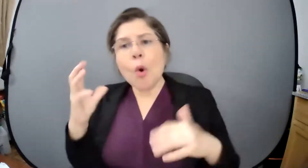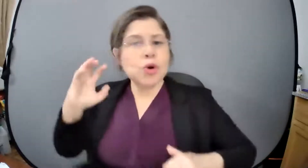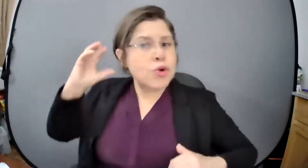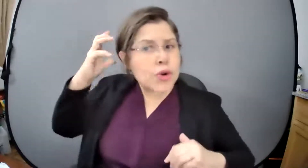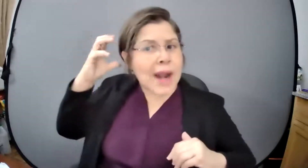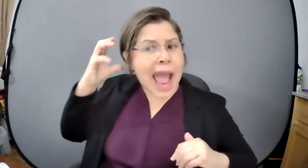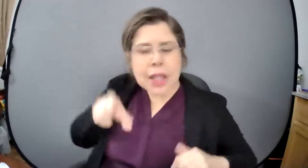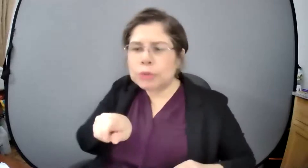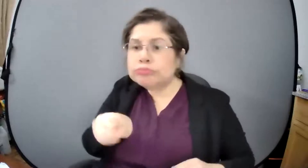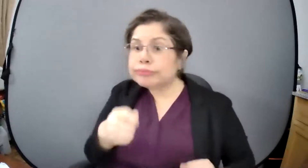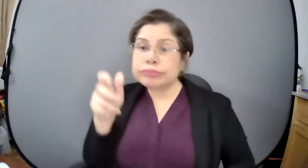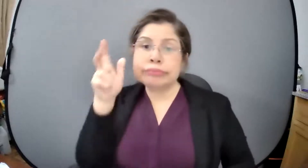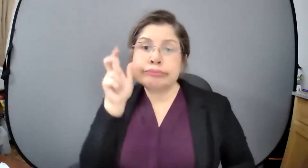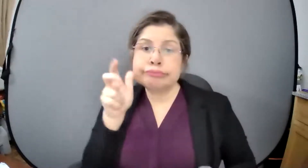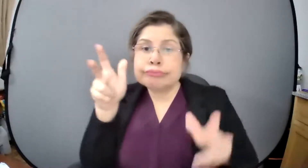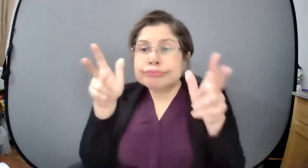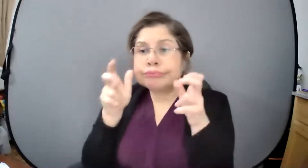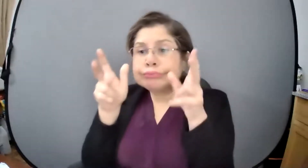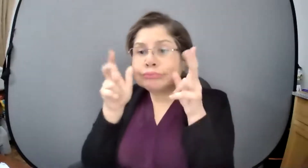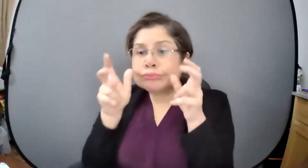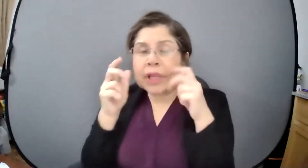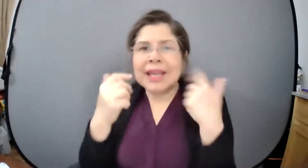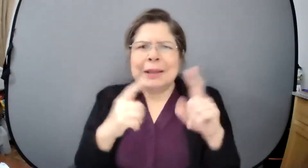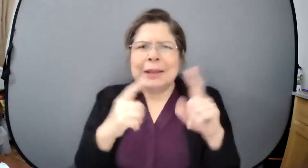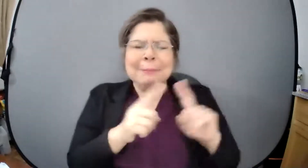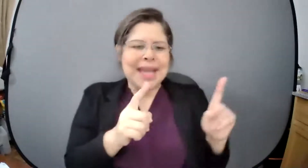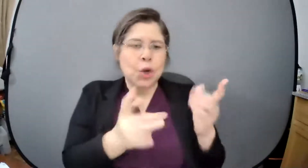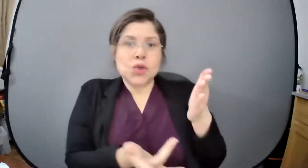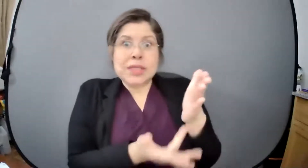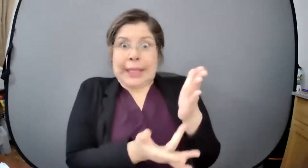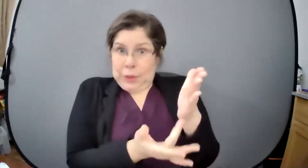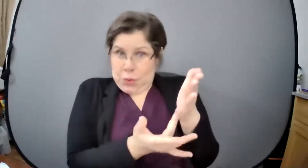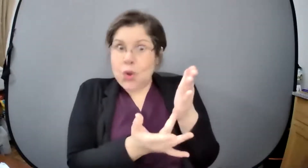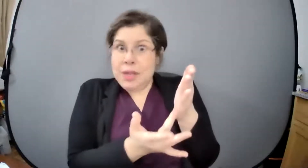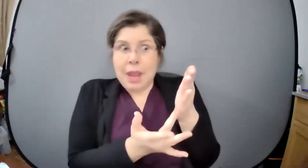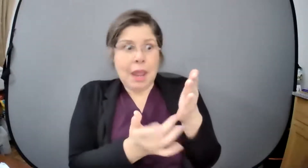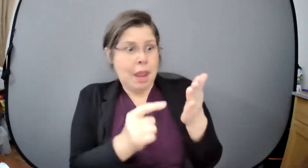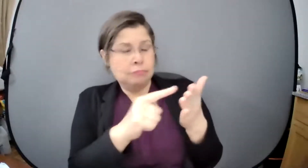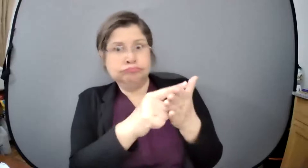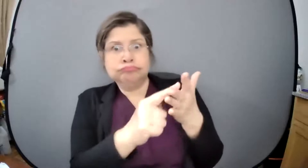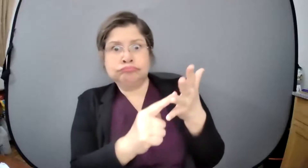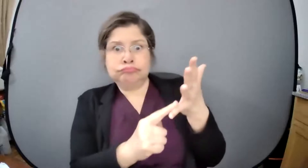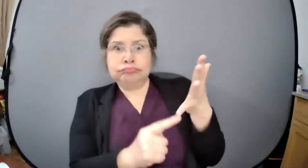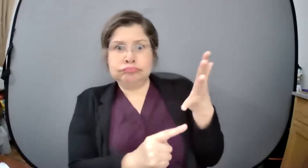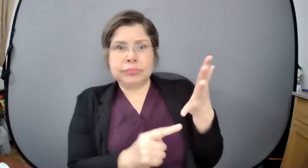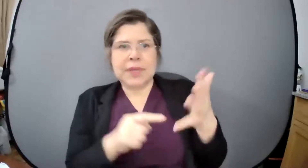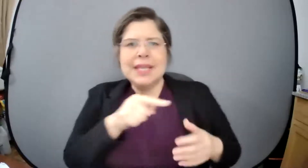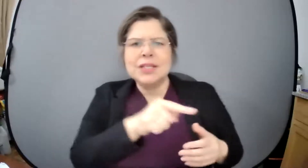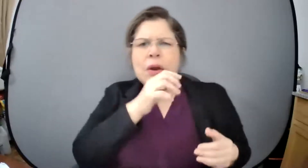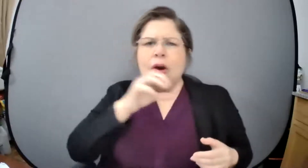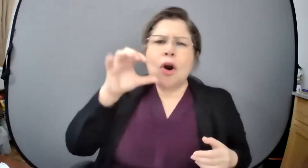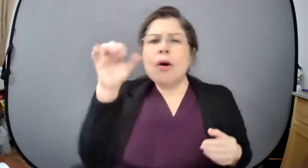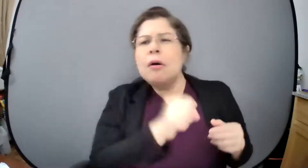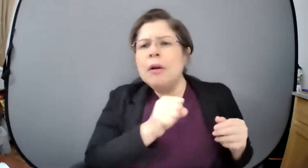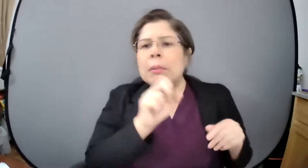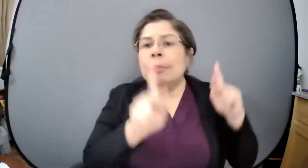pues las personas mayores no entran ¿de qué otro modo se puede llegar para